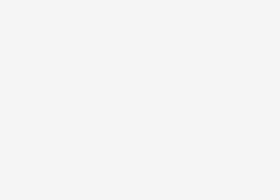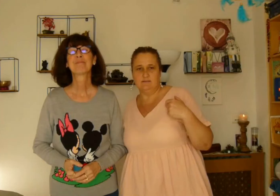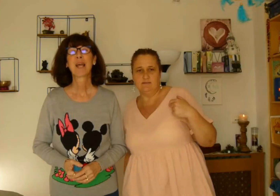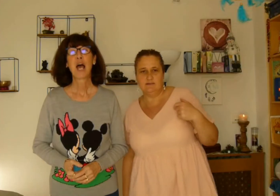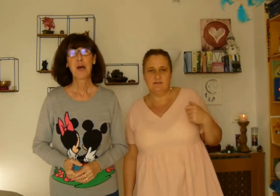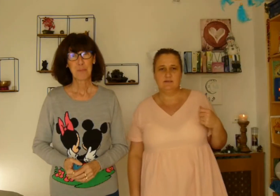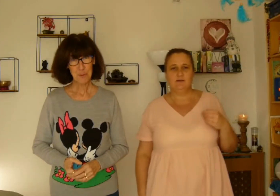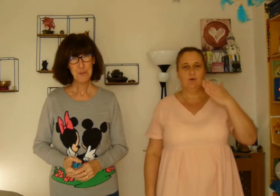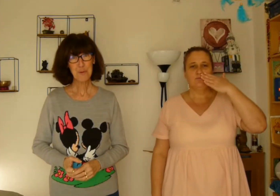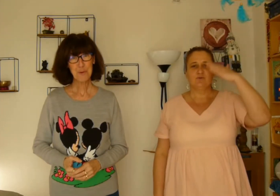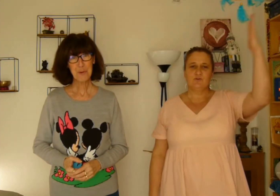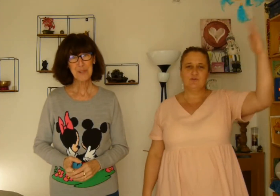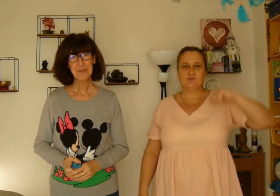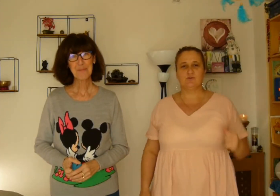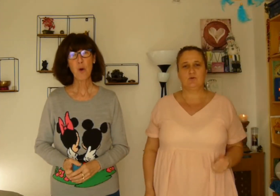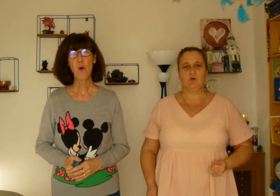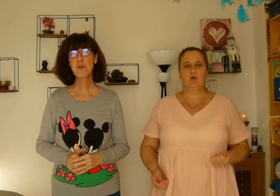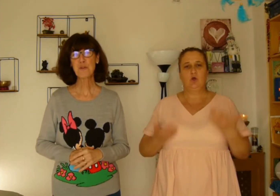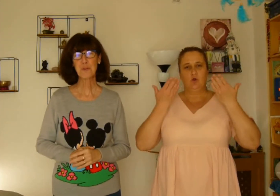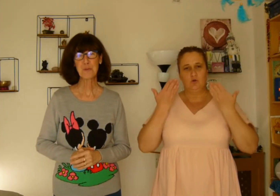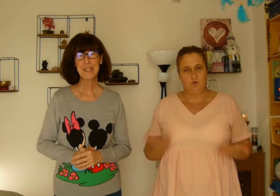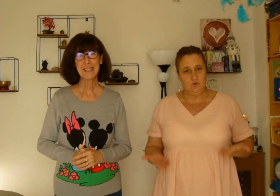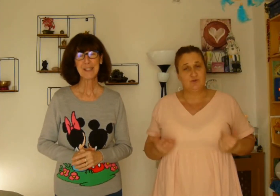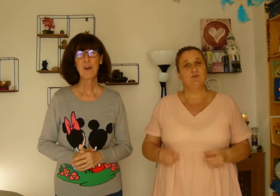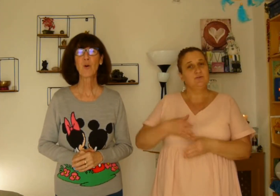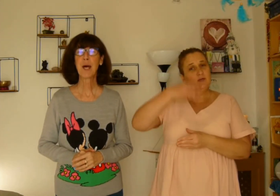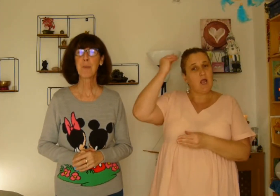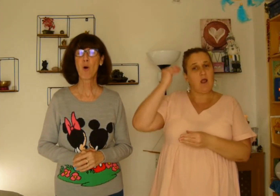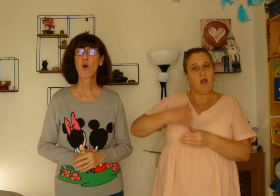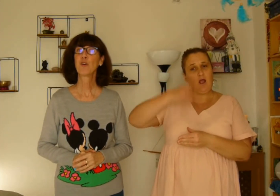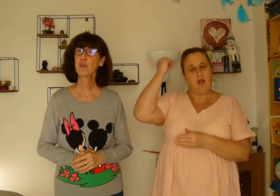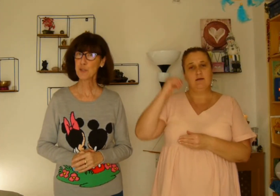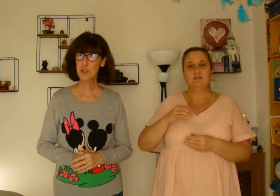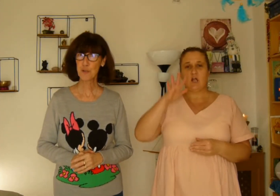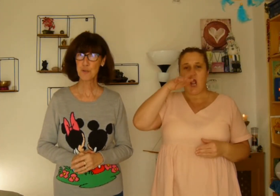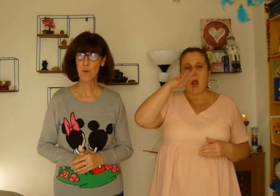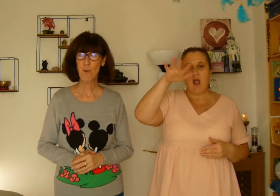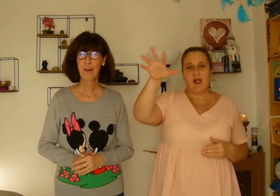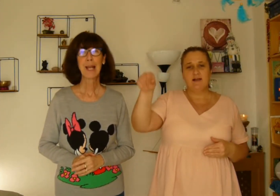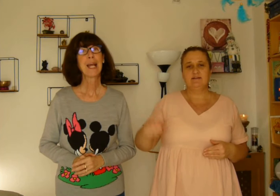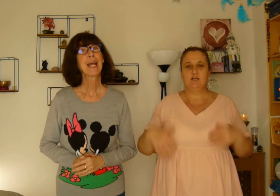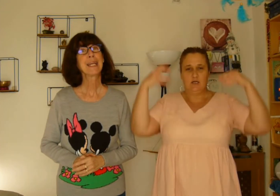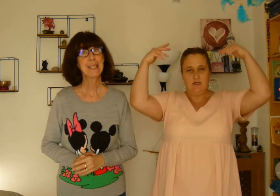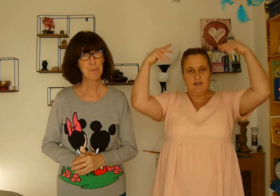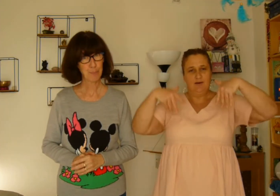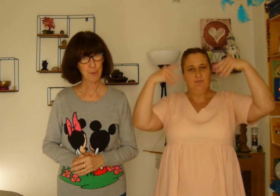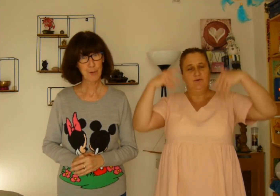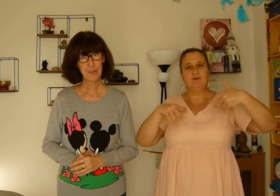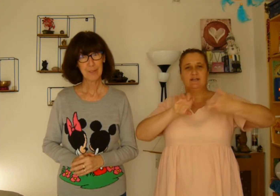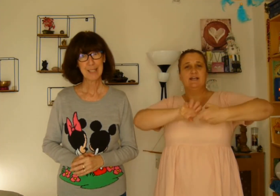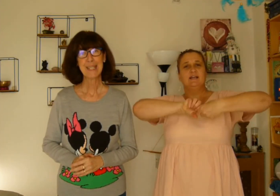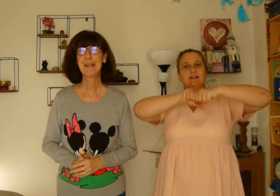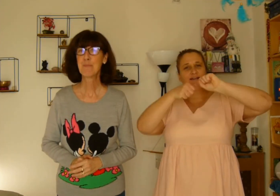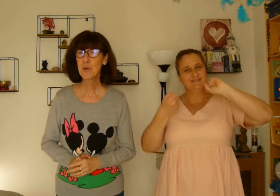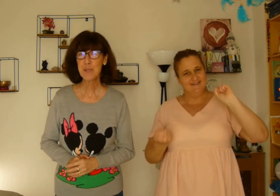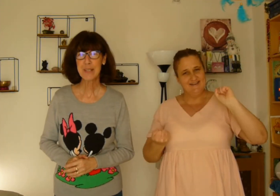Bonjour, aujourd'hui on apprend une chanson, il pleut, il mouille,